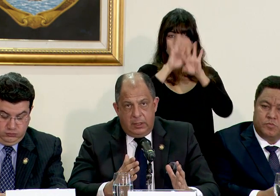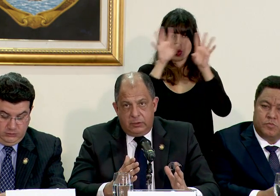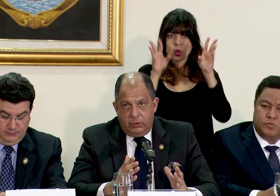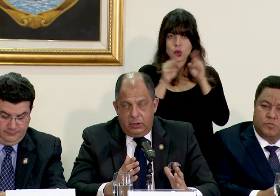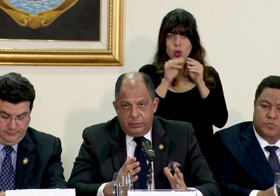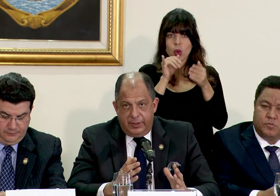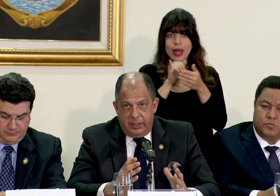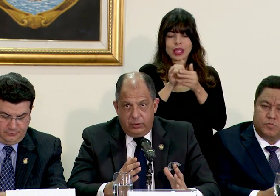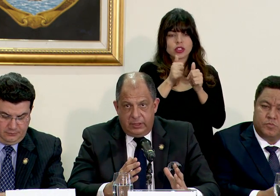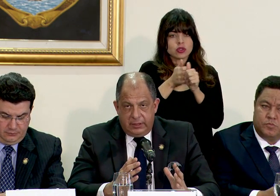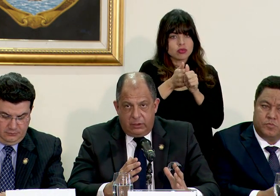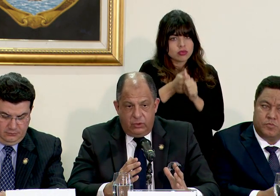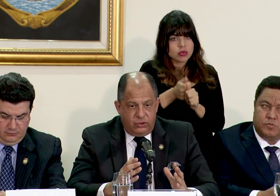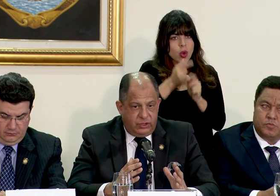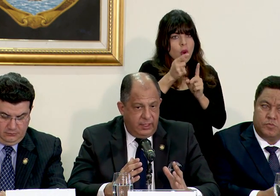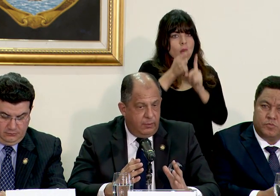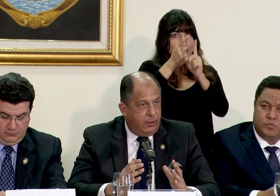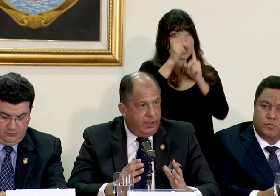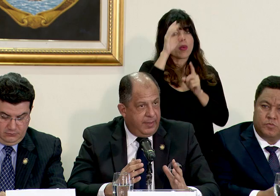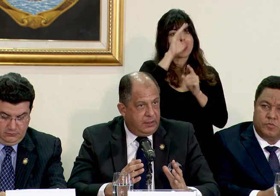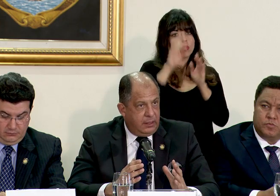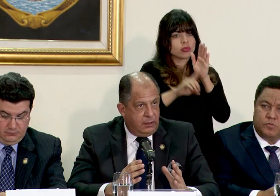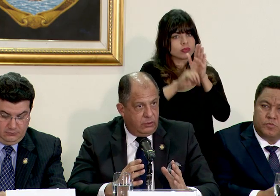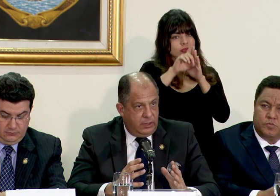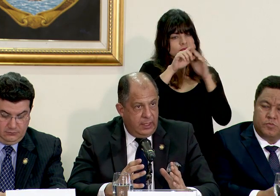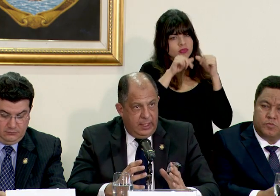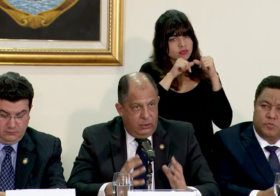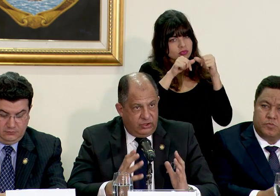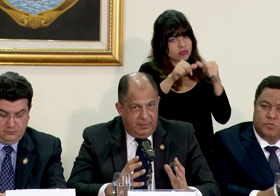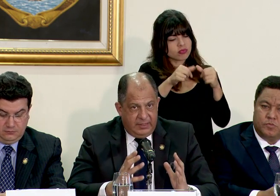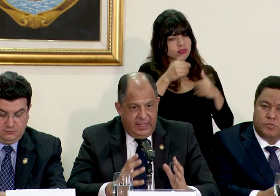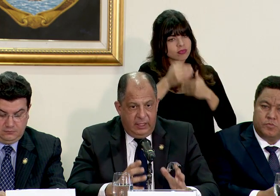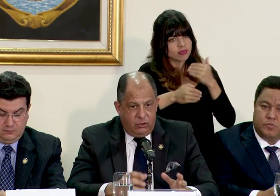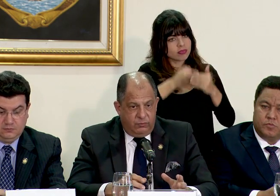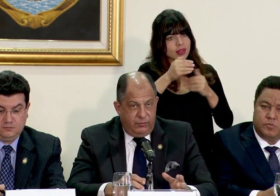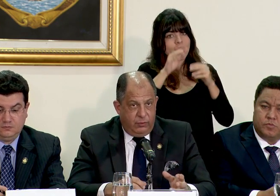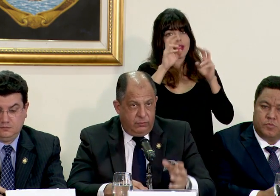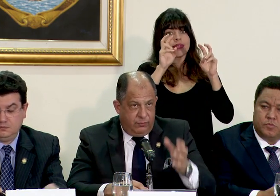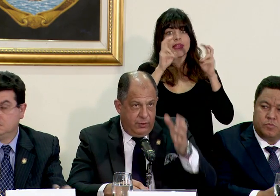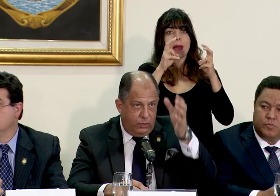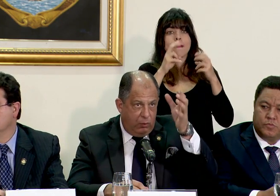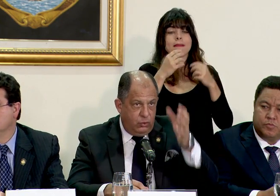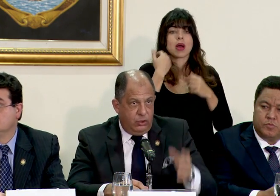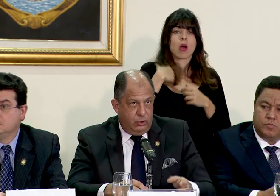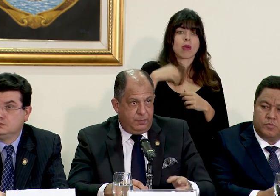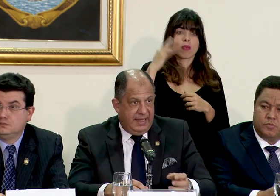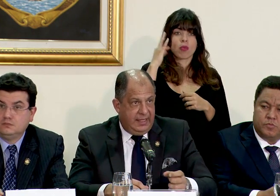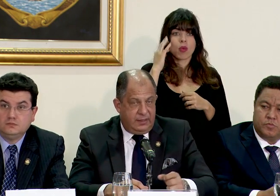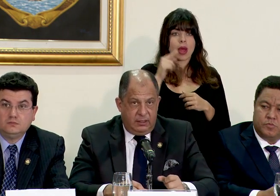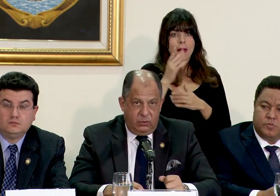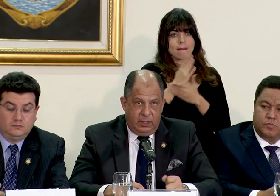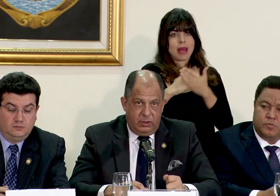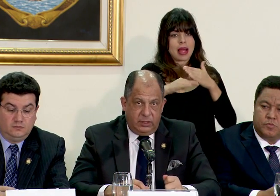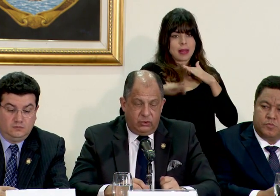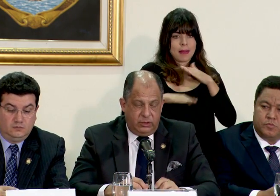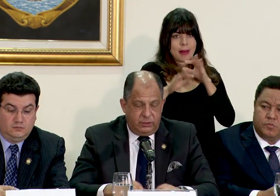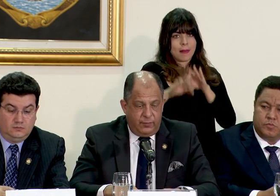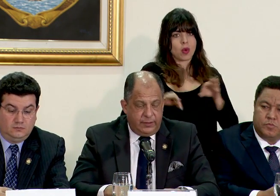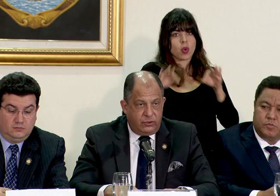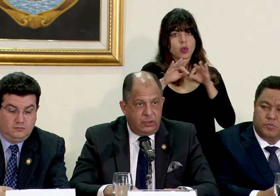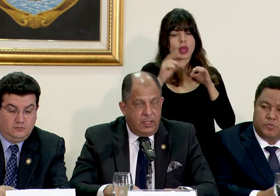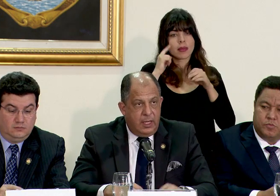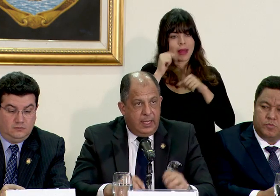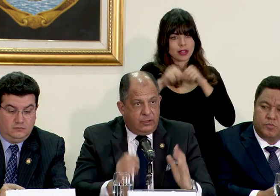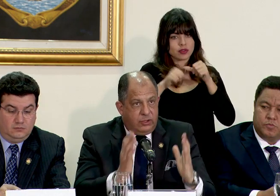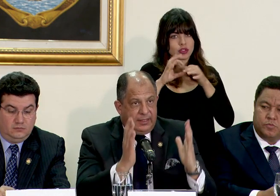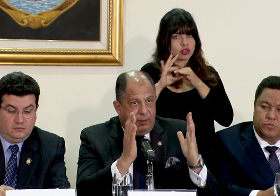alineado a los objetivos del desarrollo sostenible, obviamente, donde los temas de género configuran uno de los pilares articuladores de todo ese